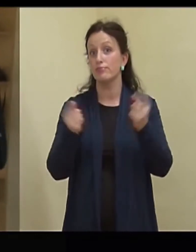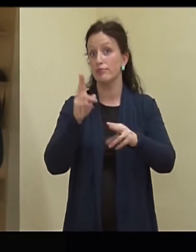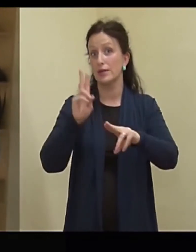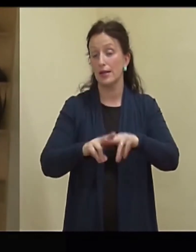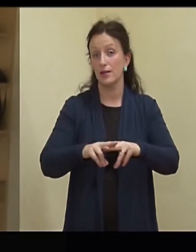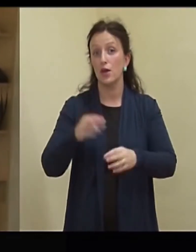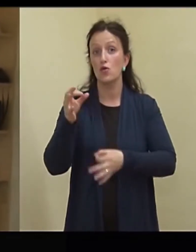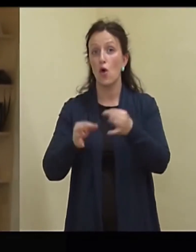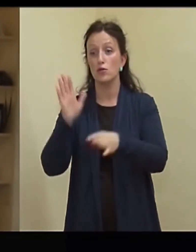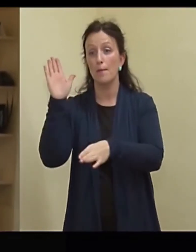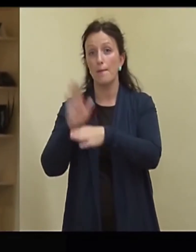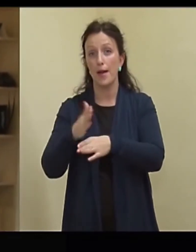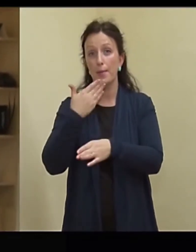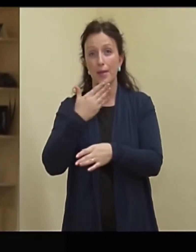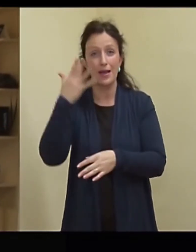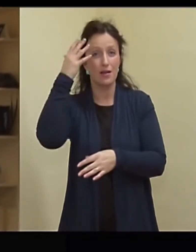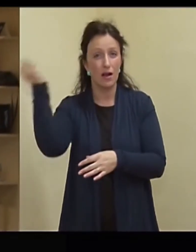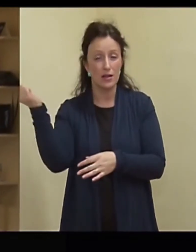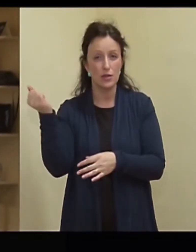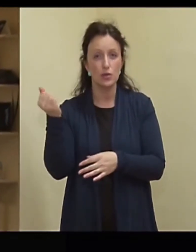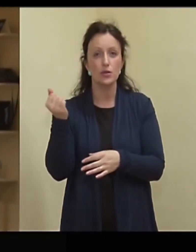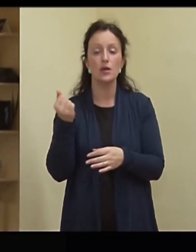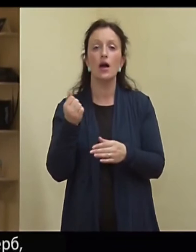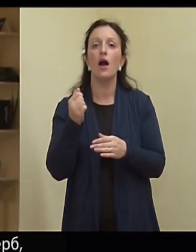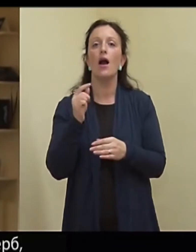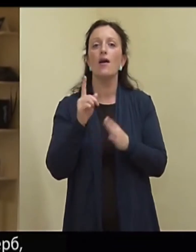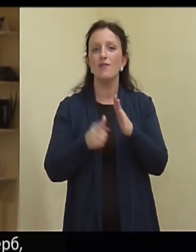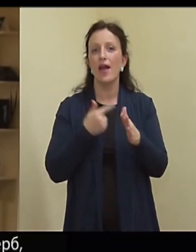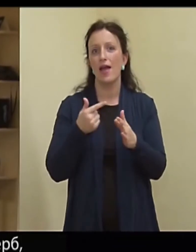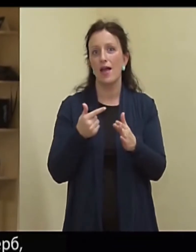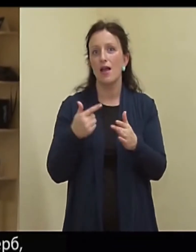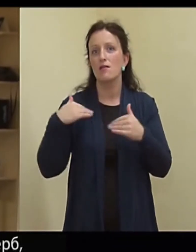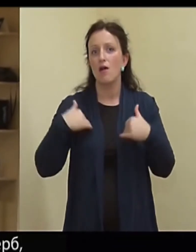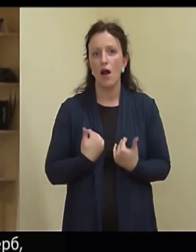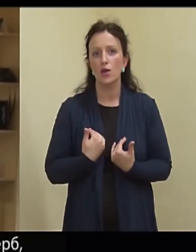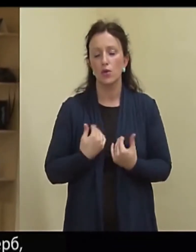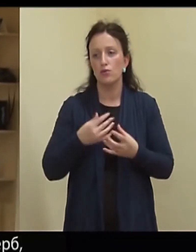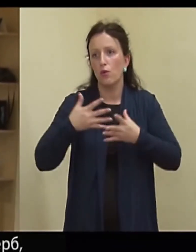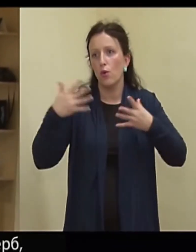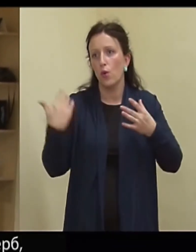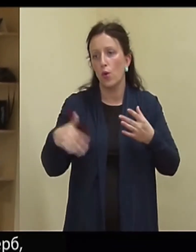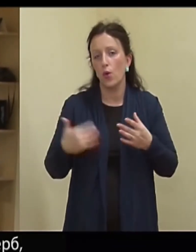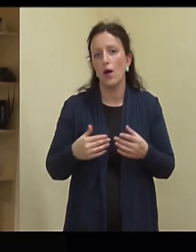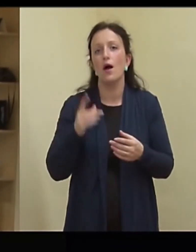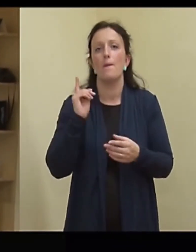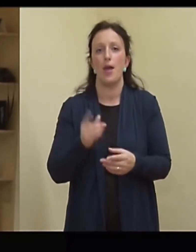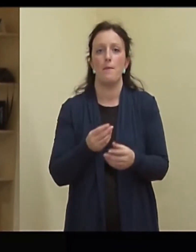kohtu poolt mingisugune, mis iganas tingimisi muudasi määratakse, tuleb ju kõik kahjud kinni maksta ja need ei ole üldse mitte väikest.